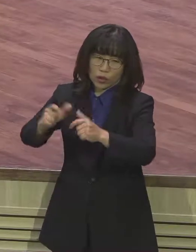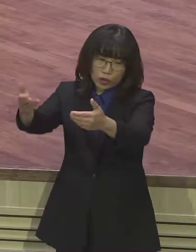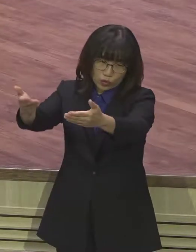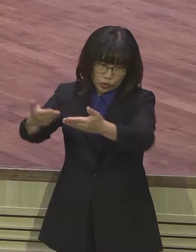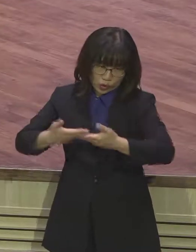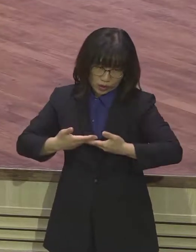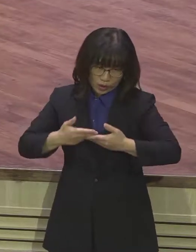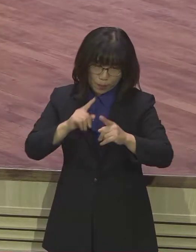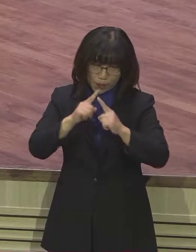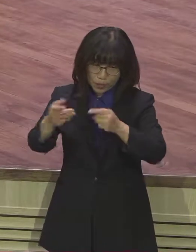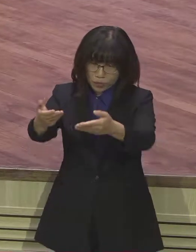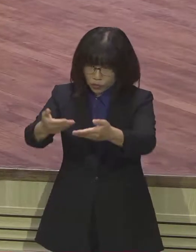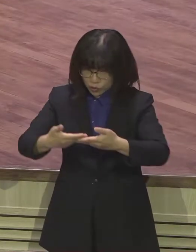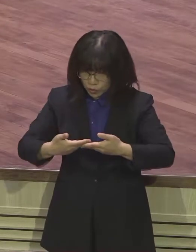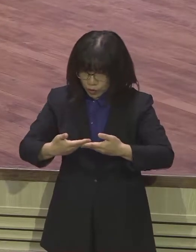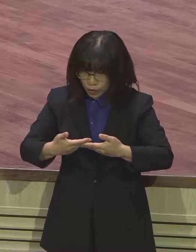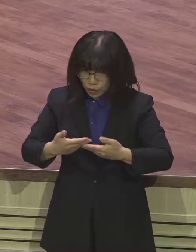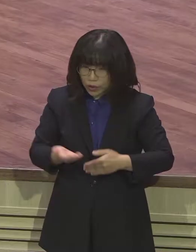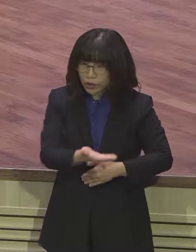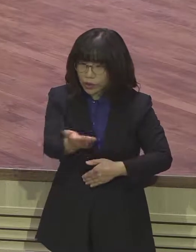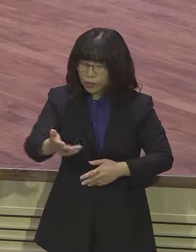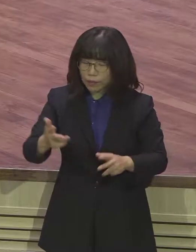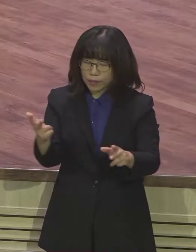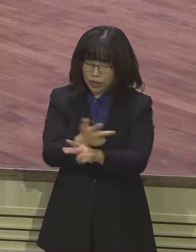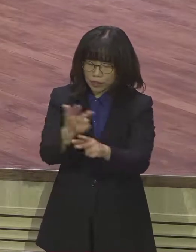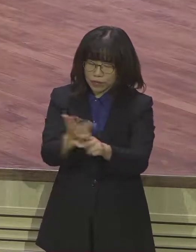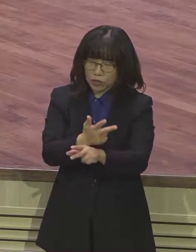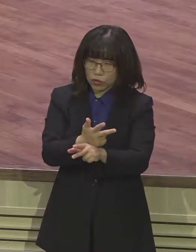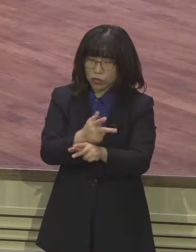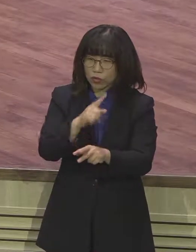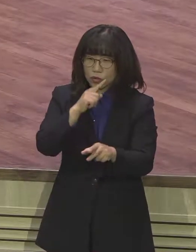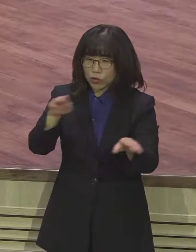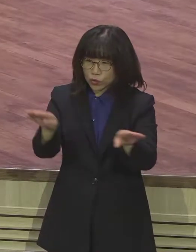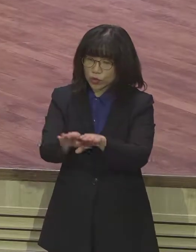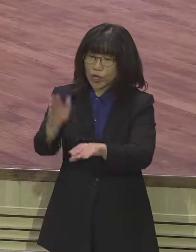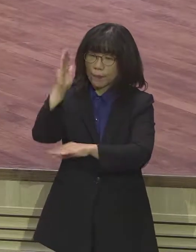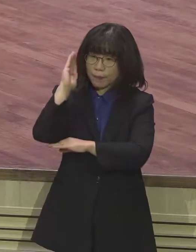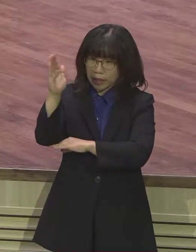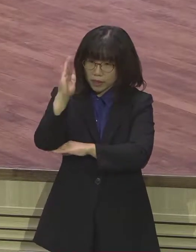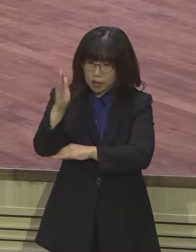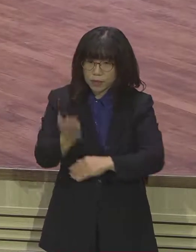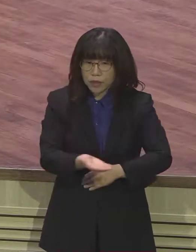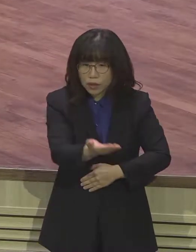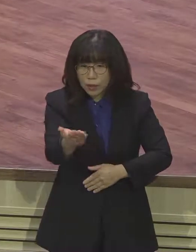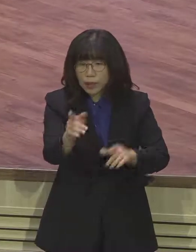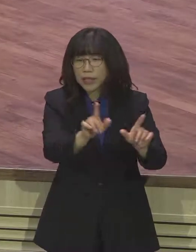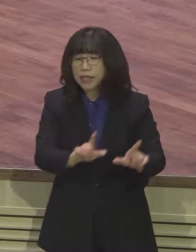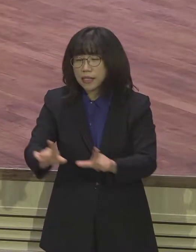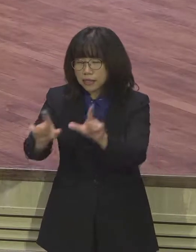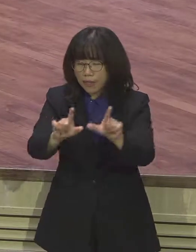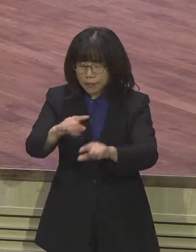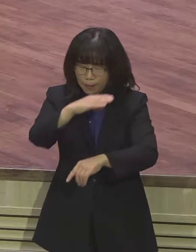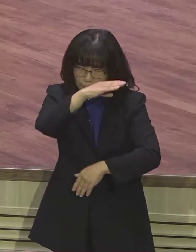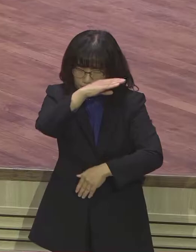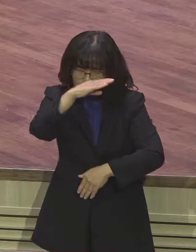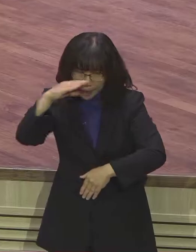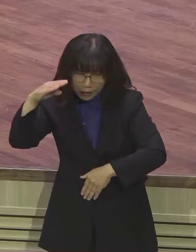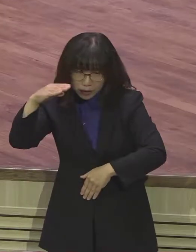매주 선포되어지는 52조 강단 말씀 이것이 여러분들의 삶의 촉도인 줄 믿습니다. 기울고 굽은 것이